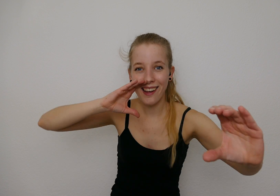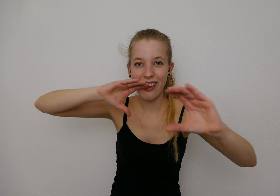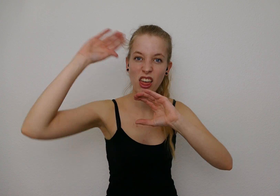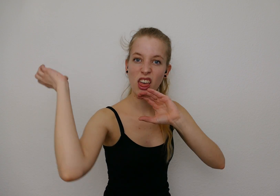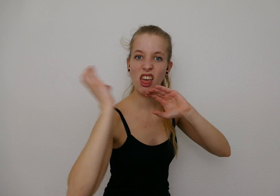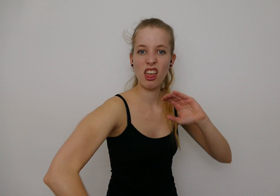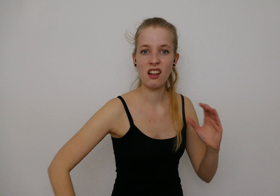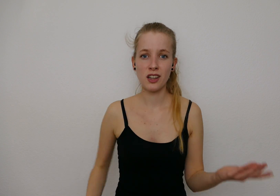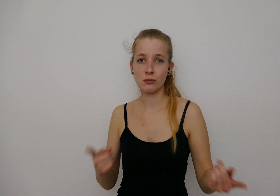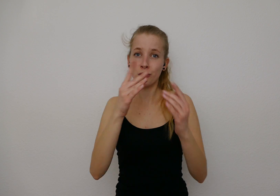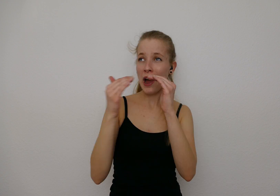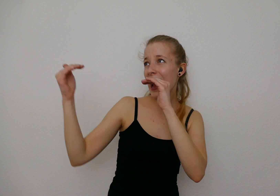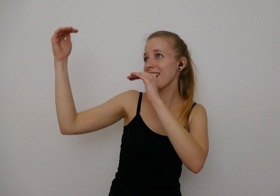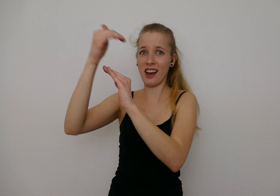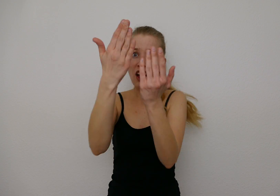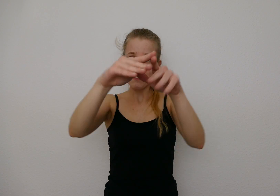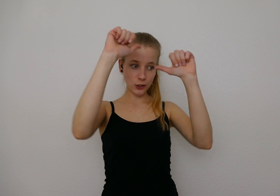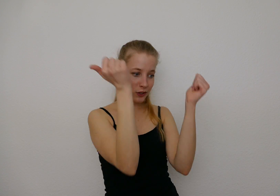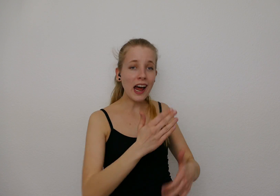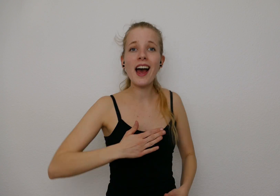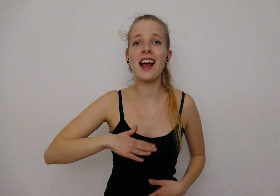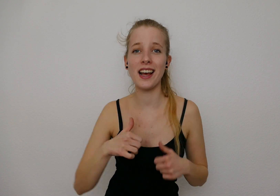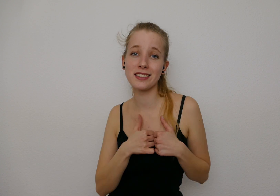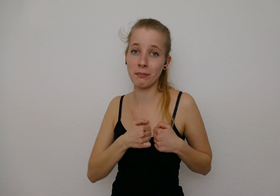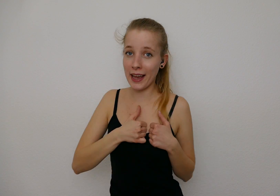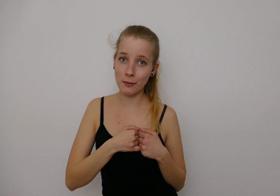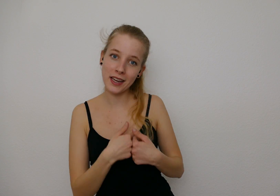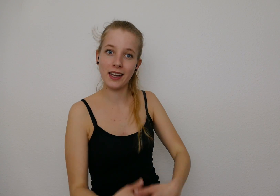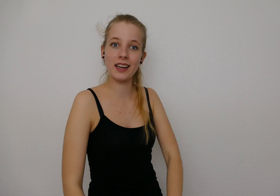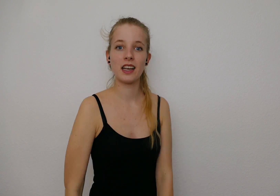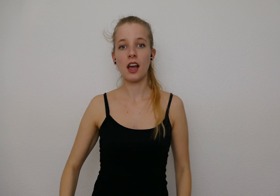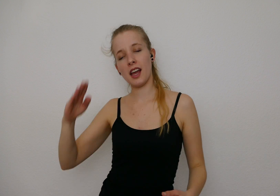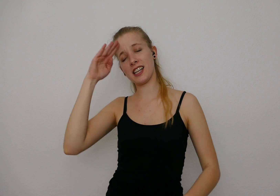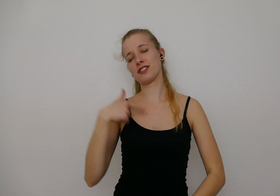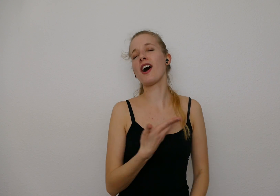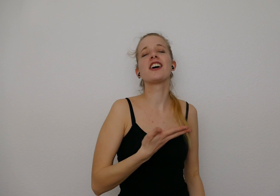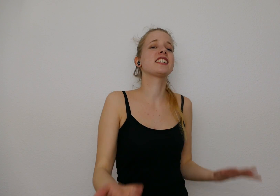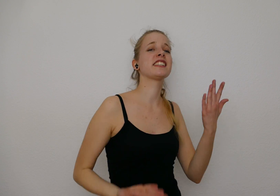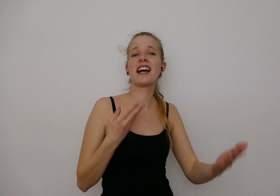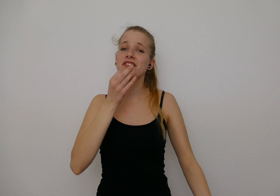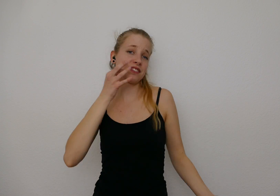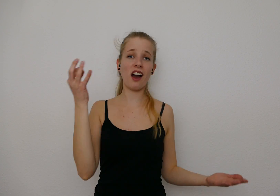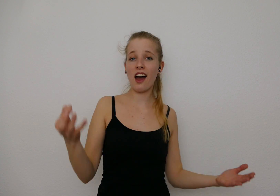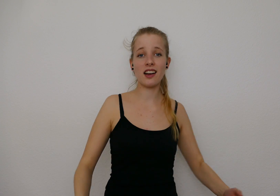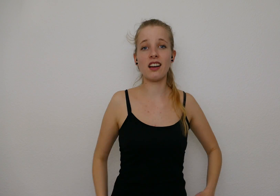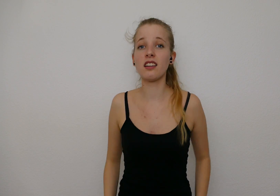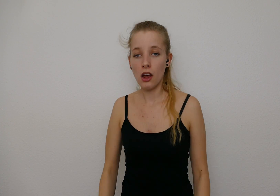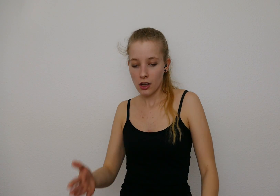nicht klarkamen Denn du bist high class, weil du's dein hast, Baby Hey, ich wollte dich etwas fragen, es